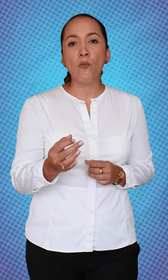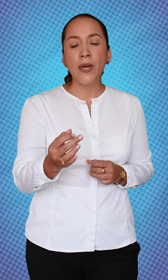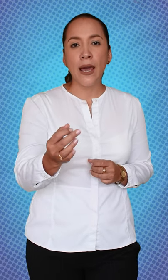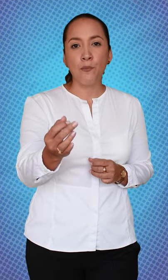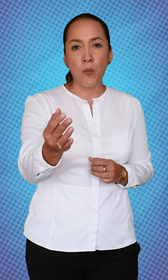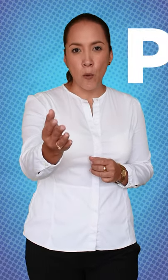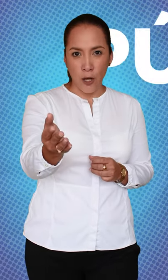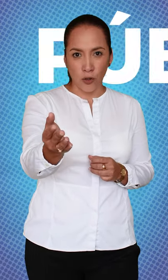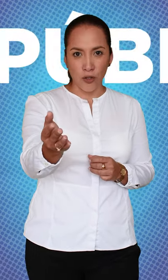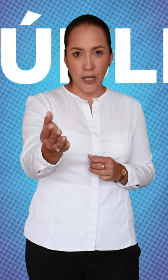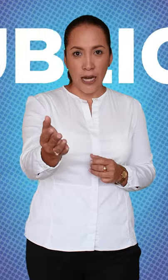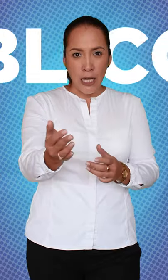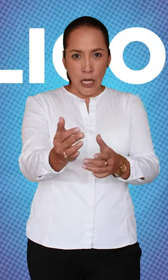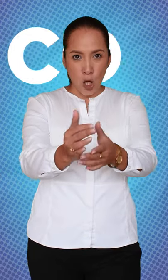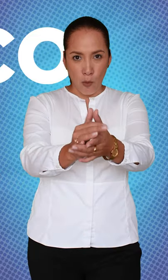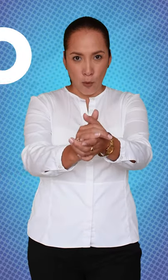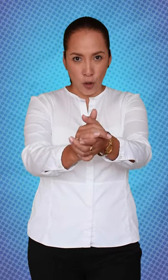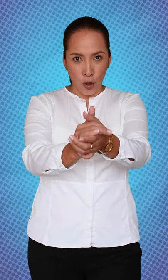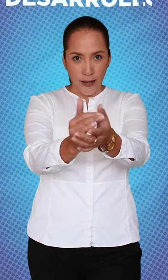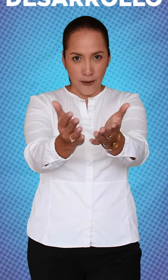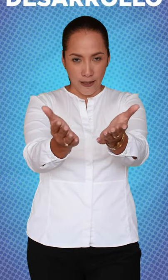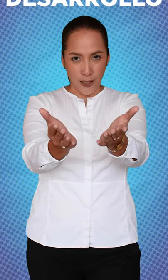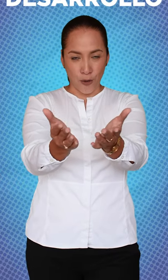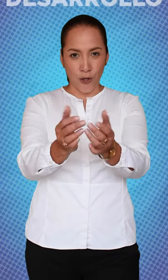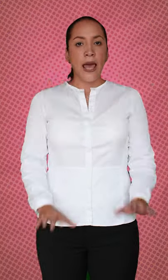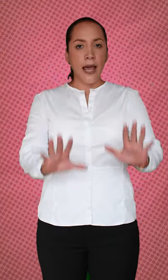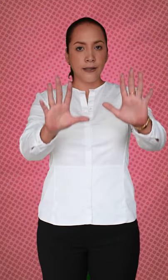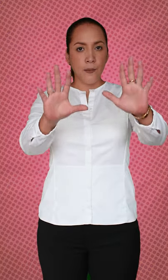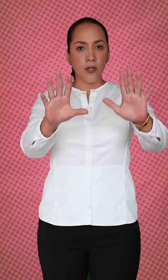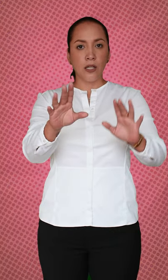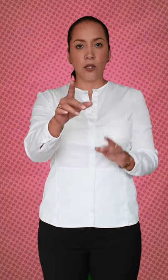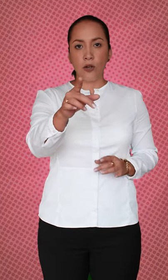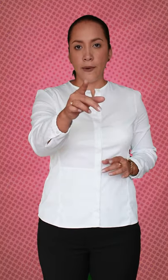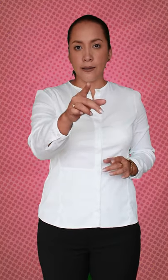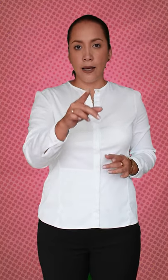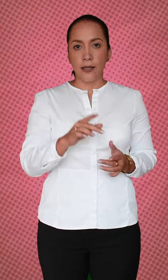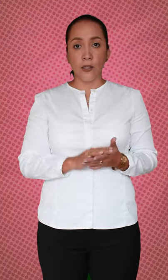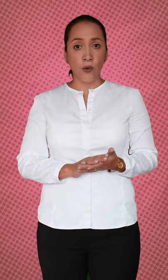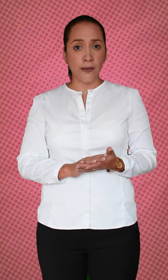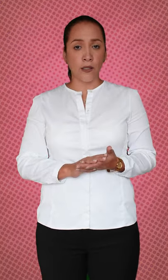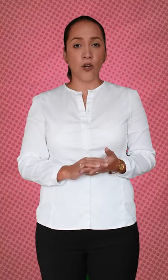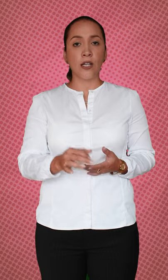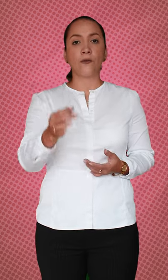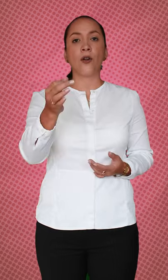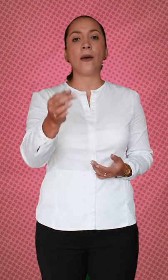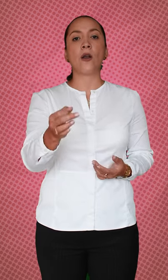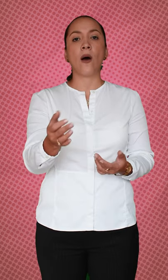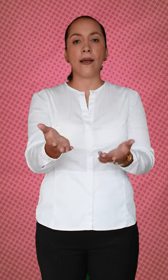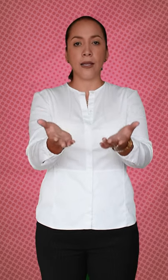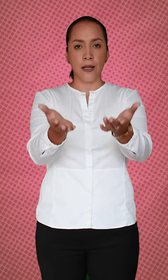bien público social y como motor de desarrollo. El 100% de universidades y sus extensiones fueron evaluadas y